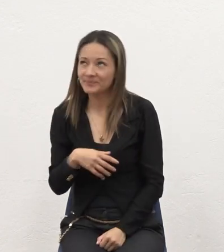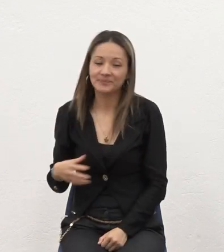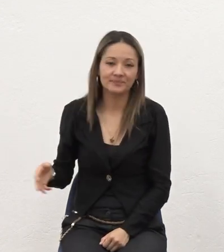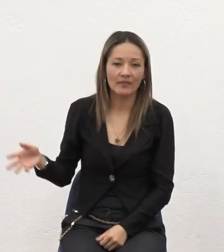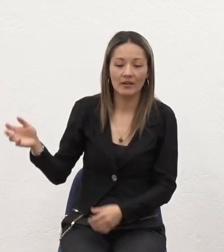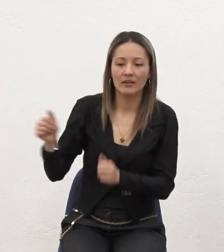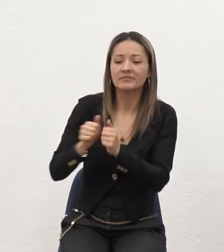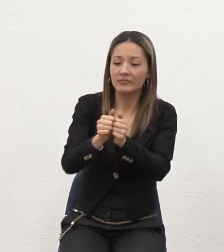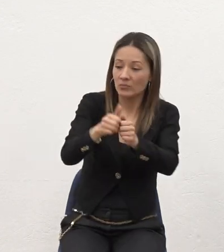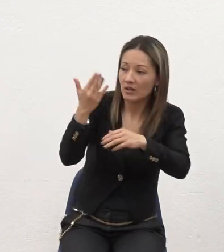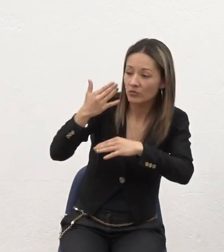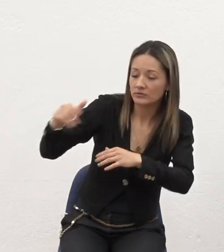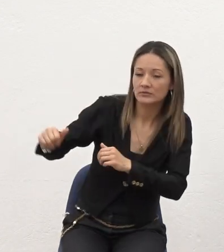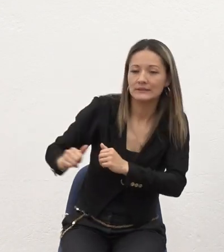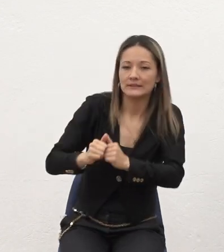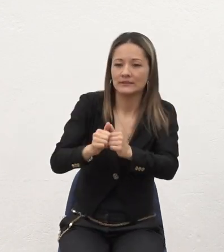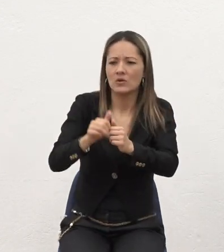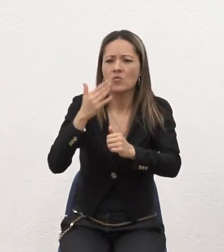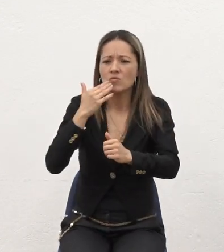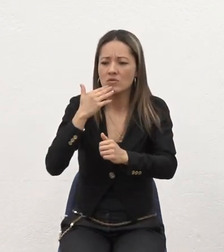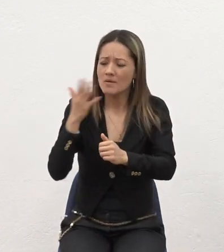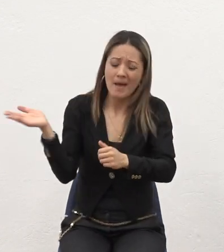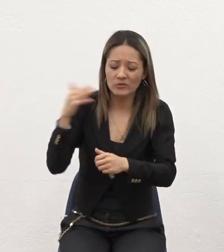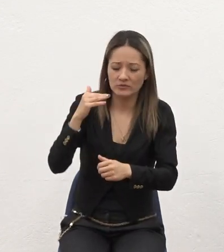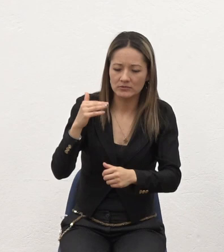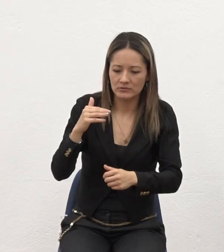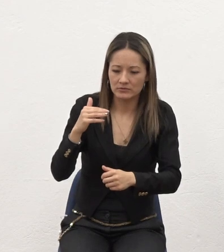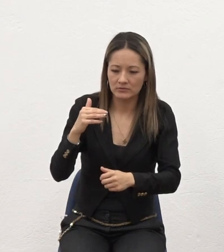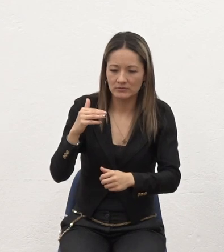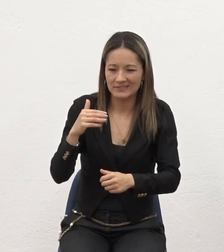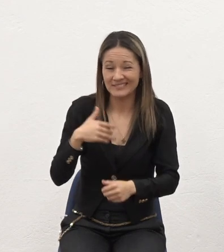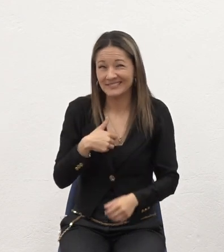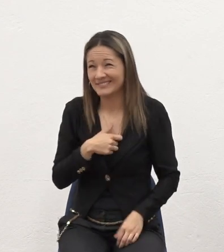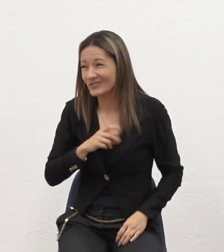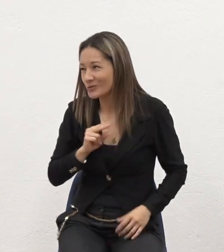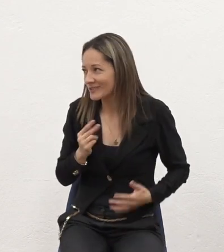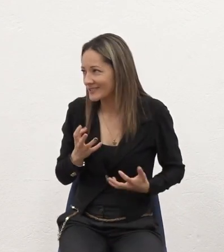Cuando Yo le dije Ya nos vamos Y yo Mámele gallo Para no ir Bueno Pero no ir